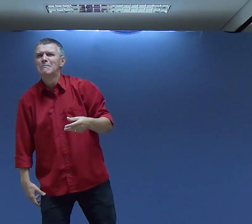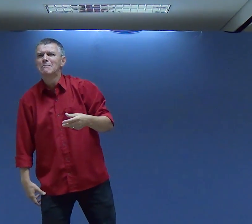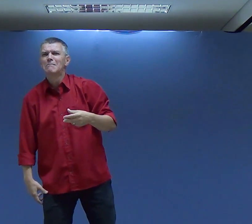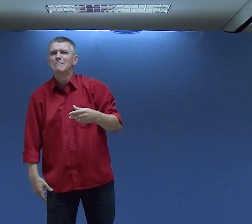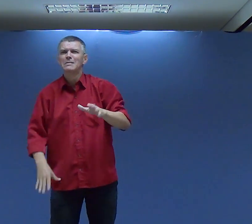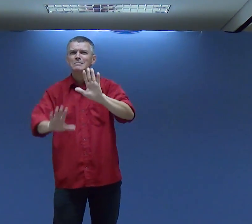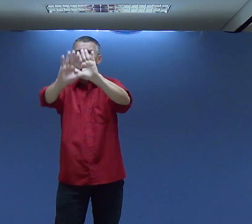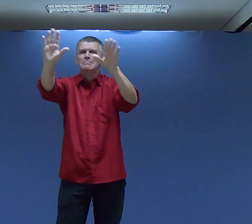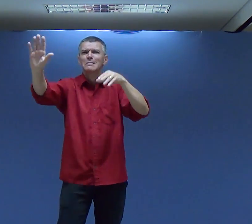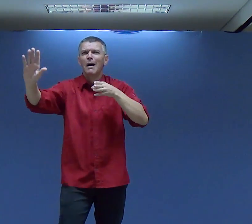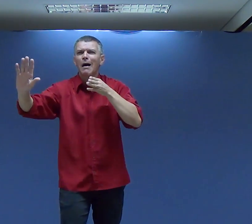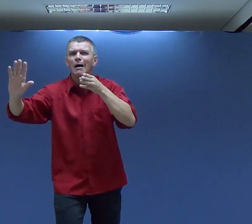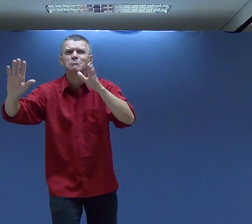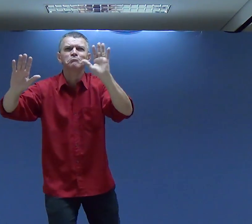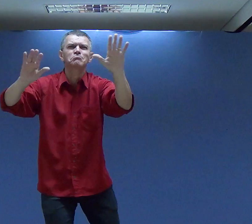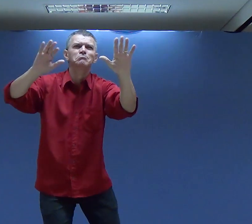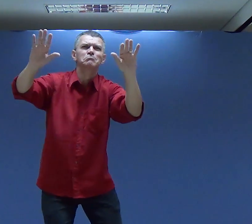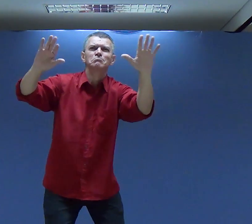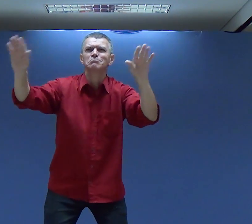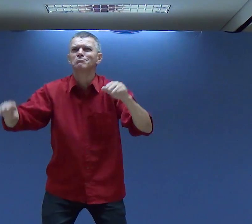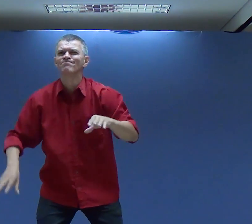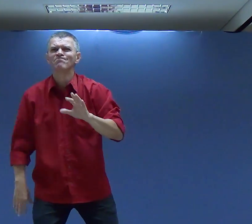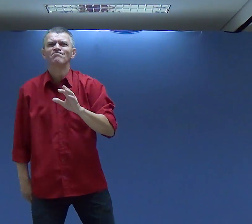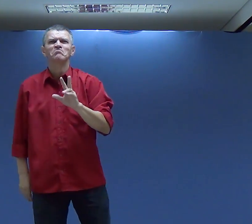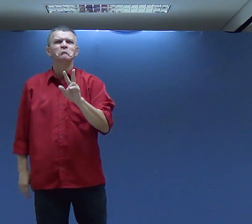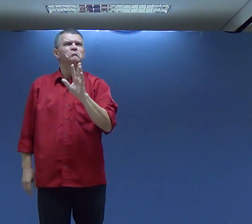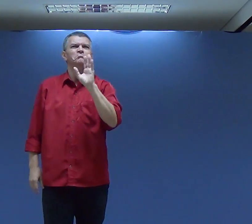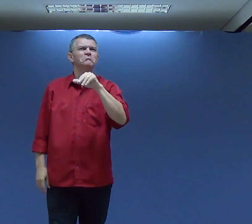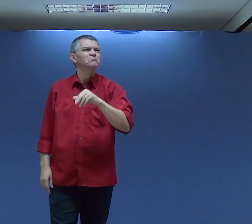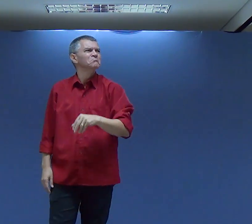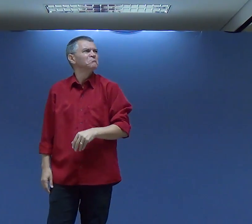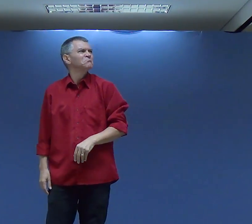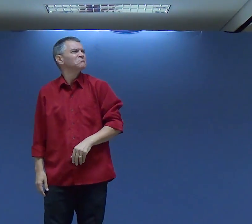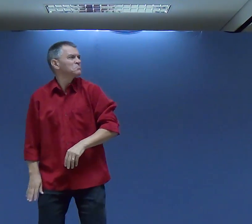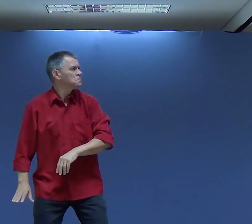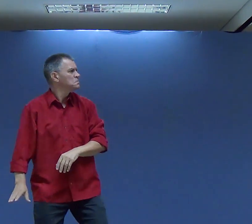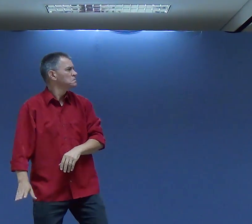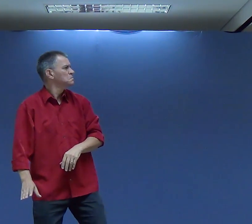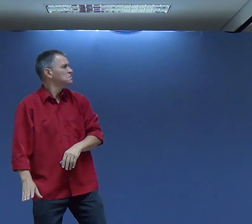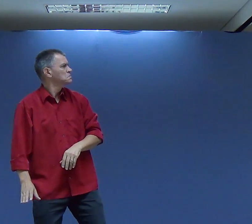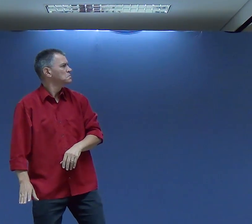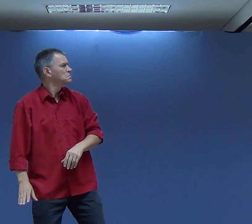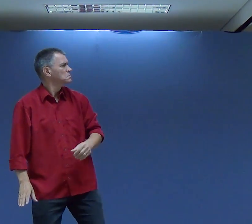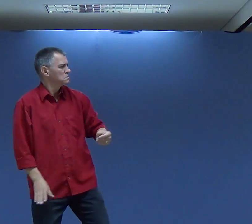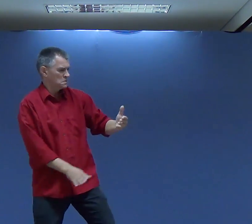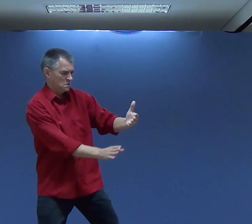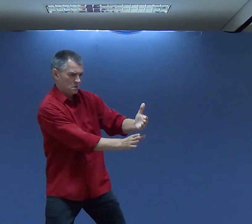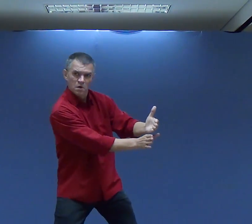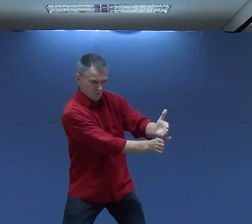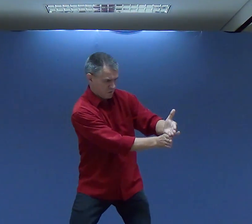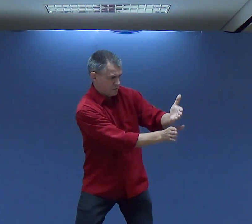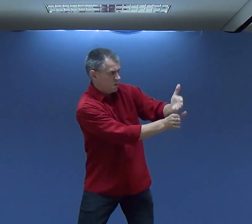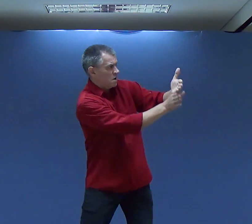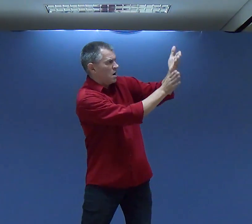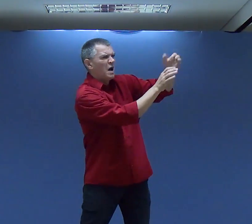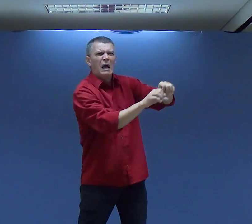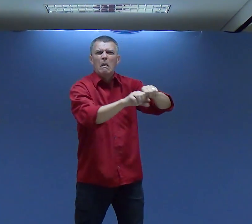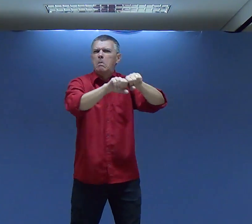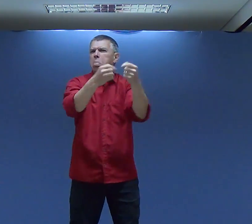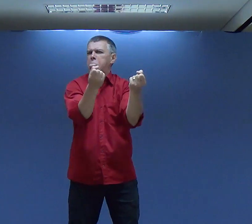ver através dela Não podia ver além dela Fiquei achando estranho Mas quando olho pro meu lado esquerdo